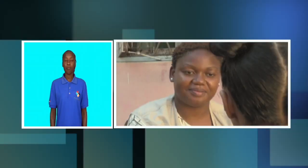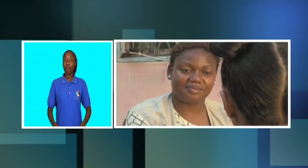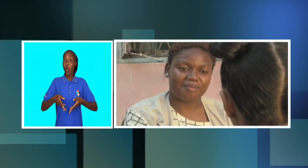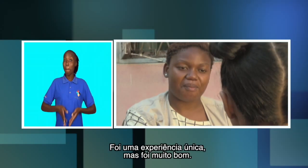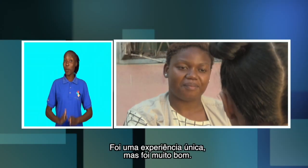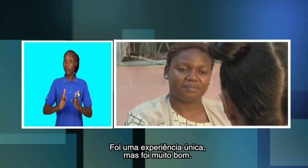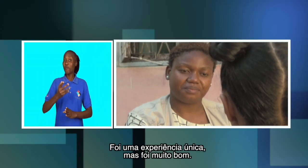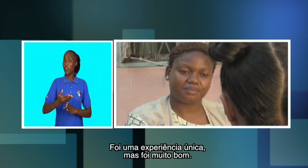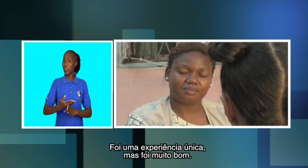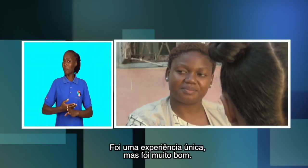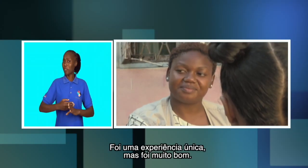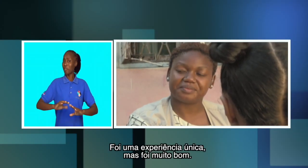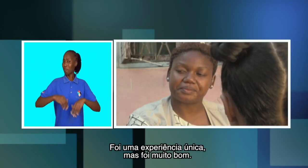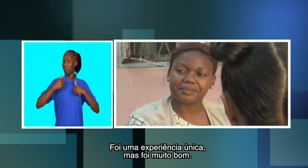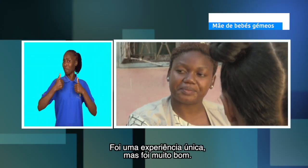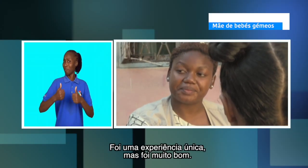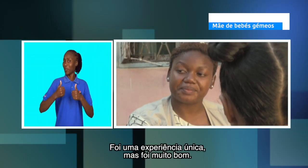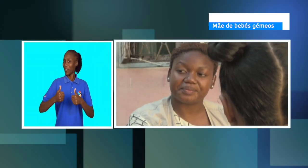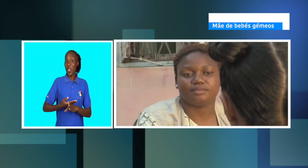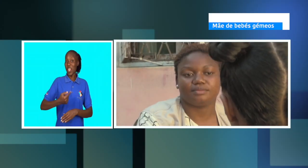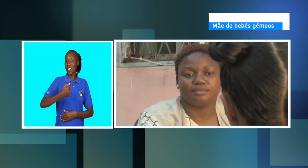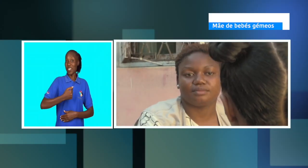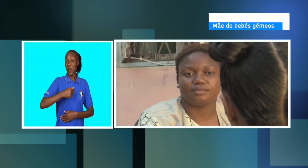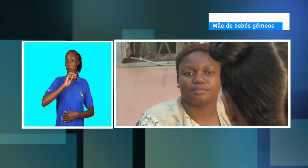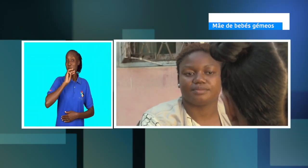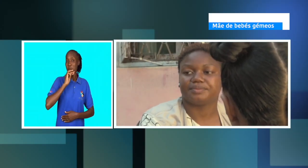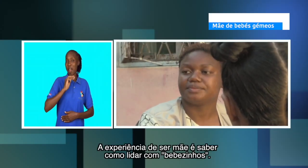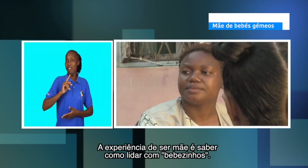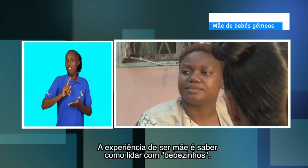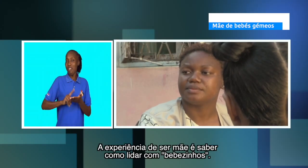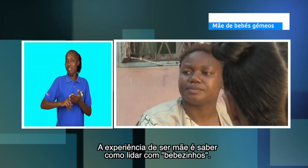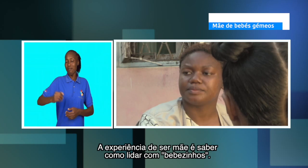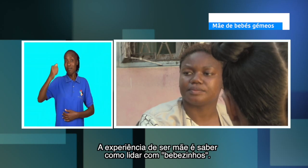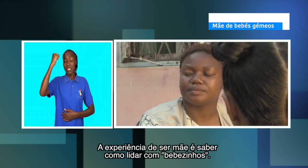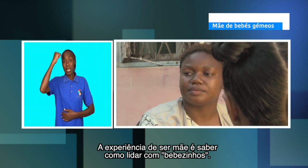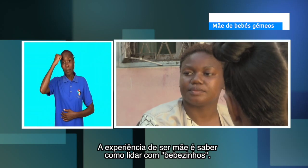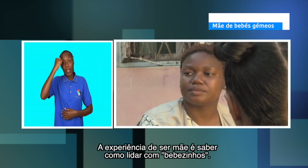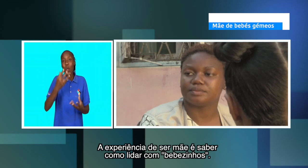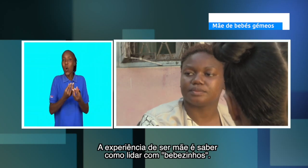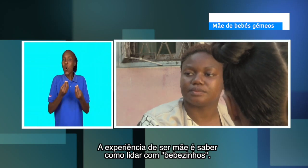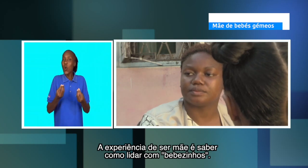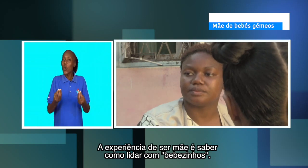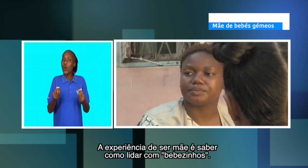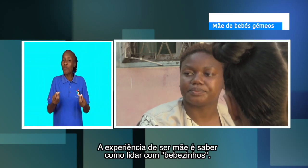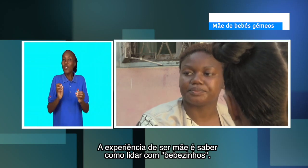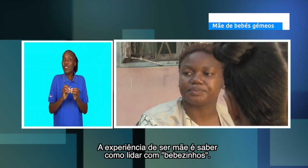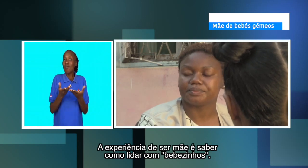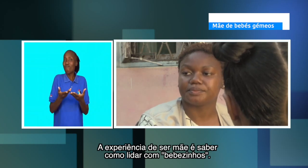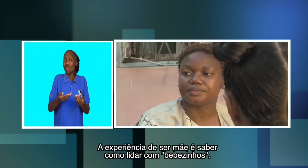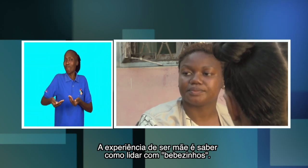Foi uma experiência única, mas foi muito bom. A experiência de ser mãe é saber como